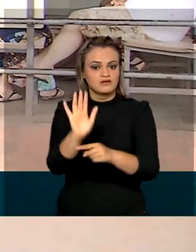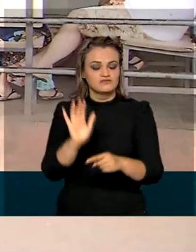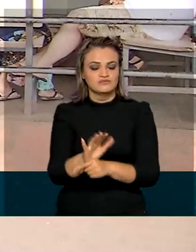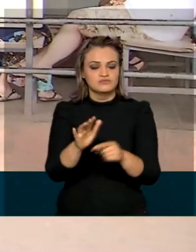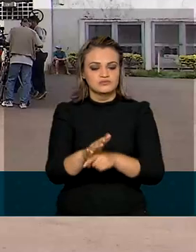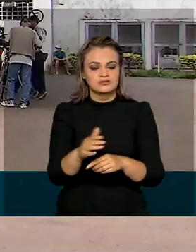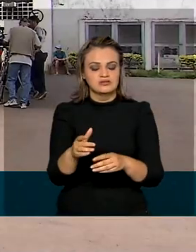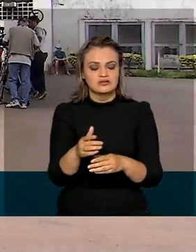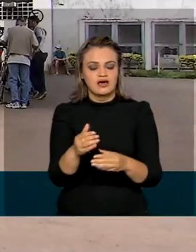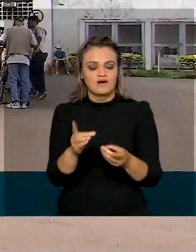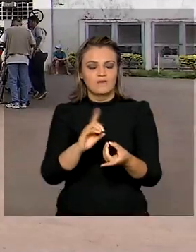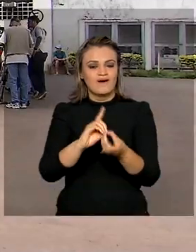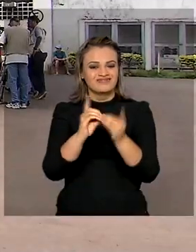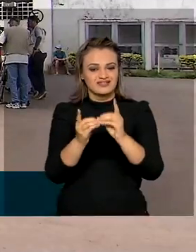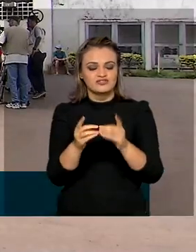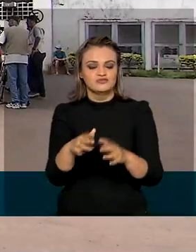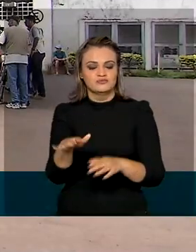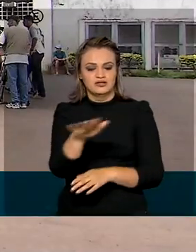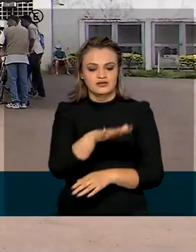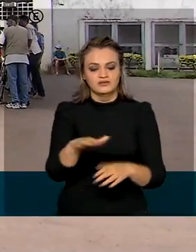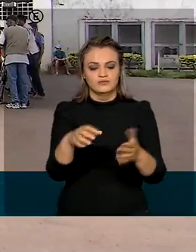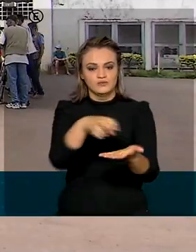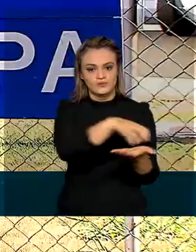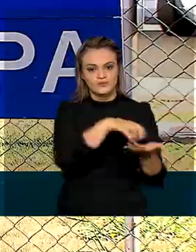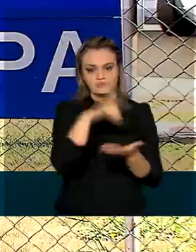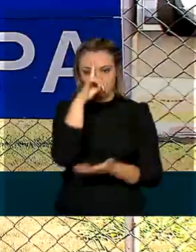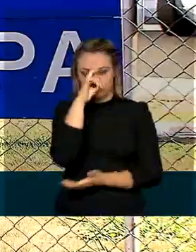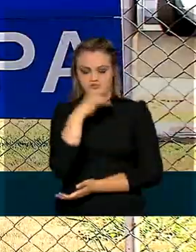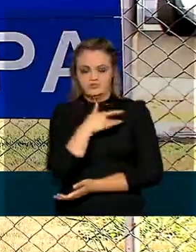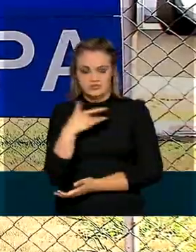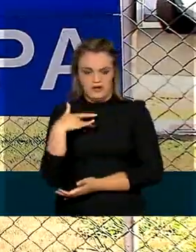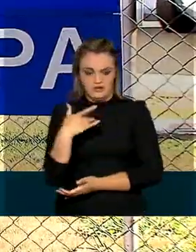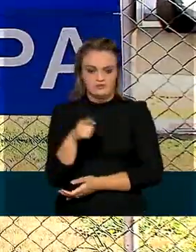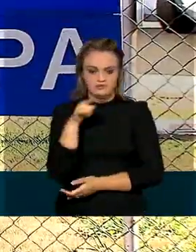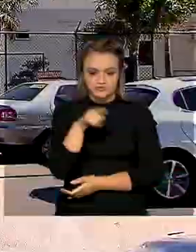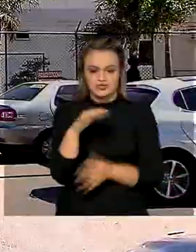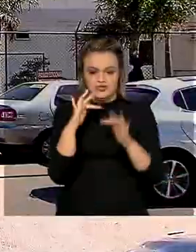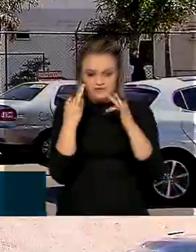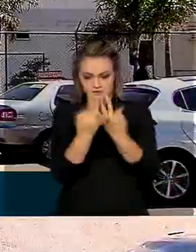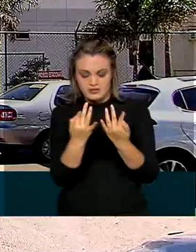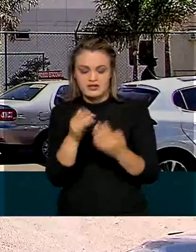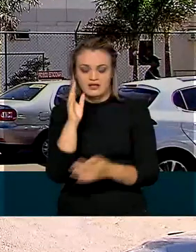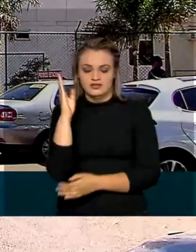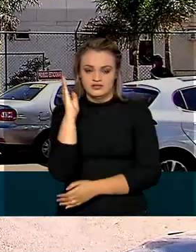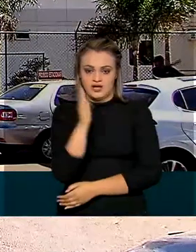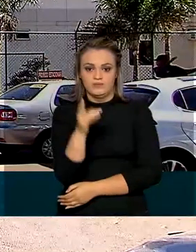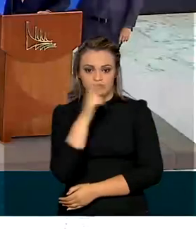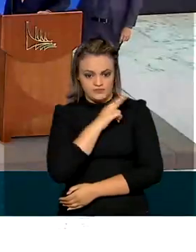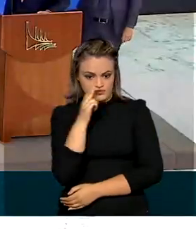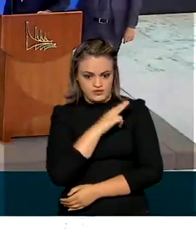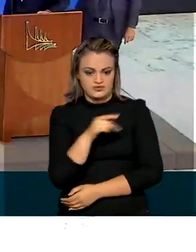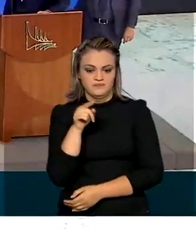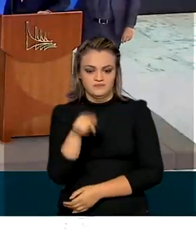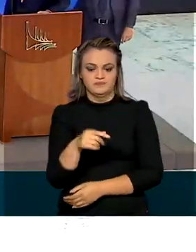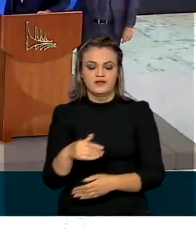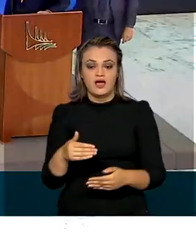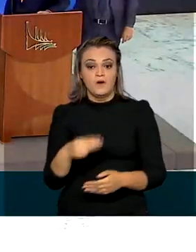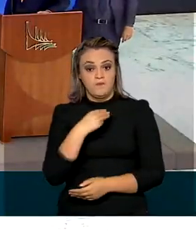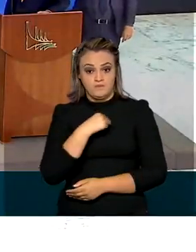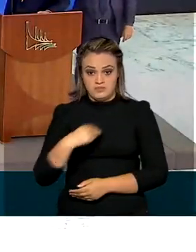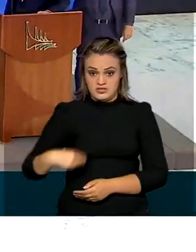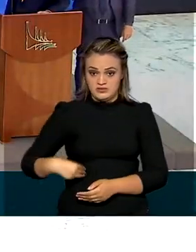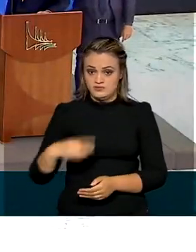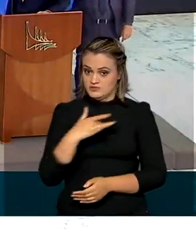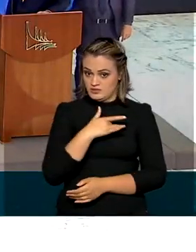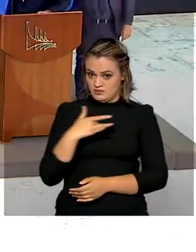o atendimento nas unidades básicas de saúde, de saúde da família e de pronto atendimento. De acordo com o ministro